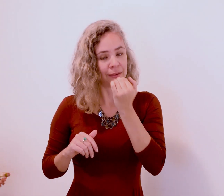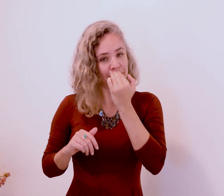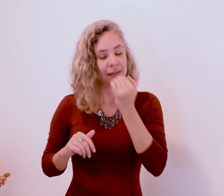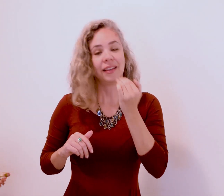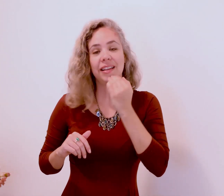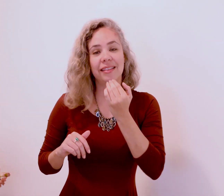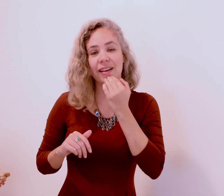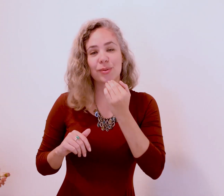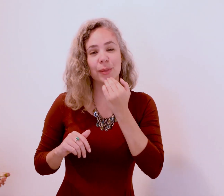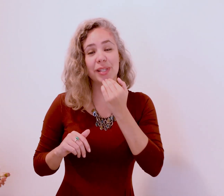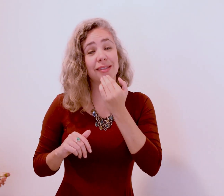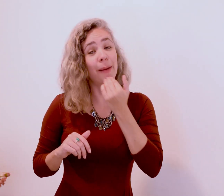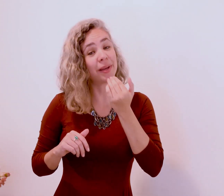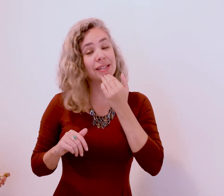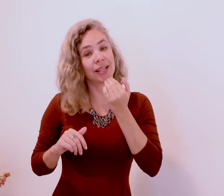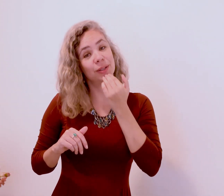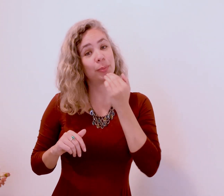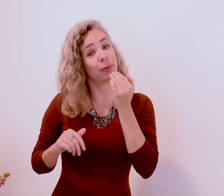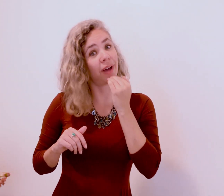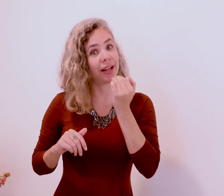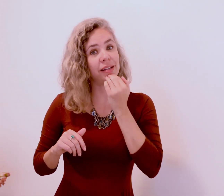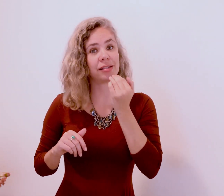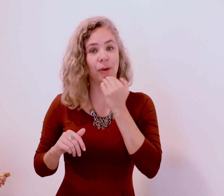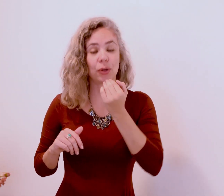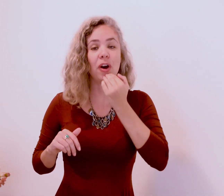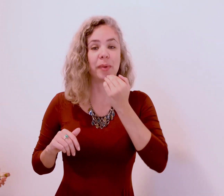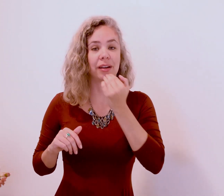E Deus não está passando por uma crise econômica